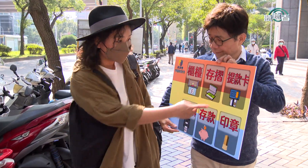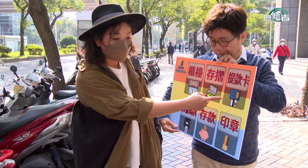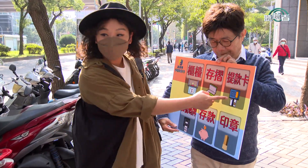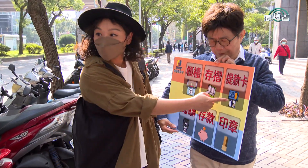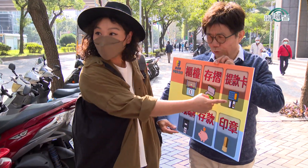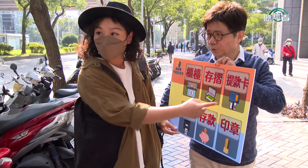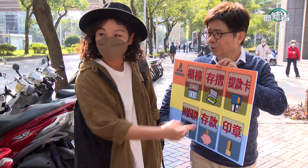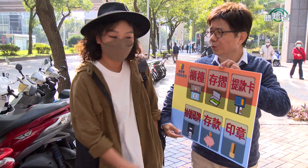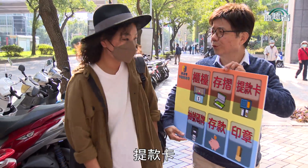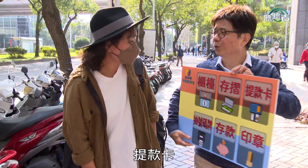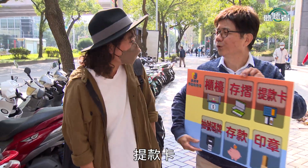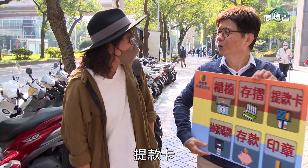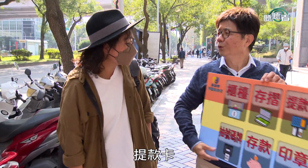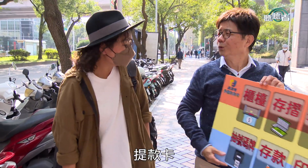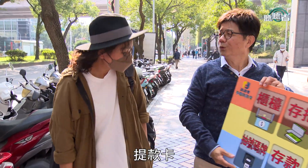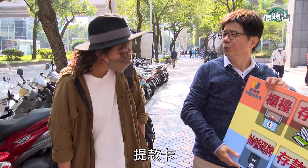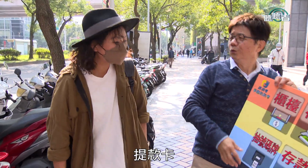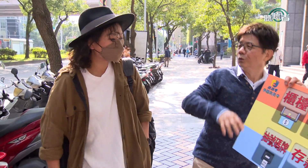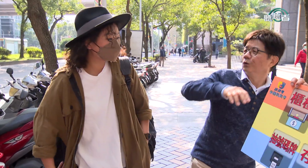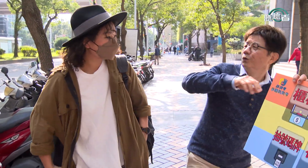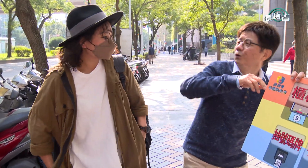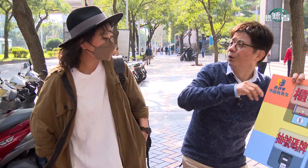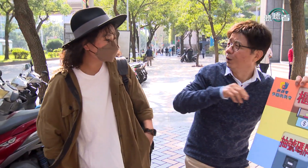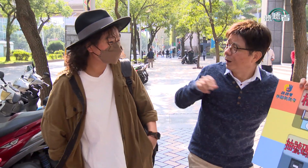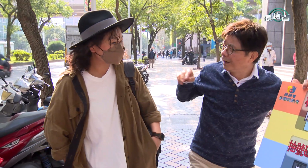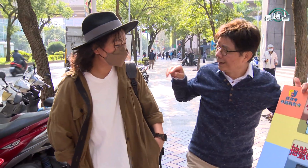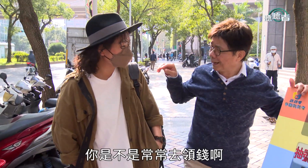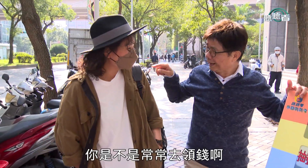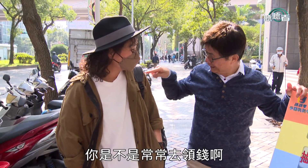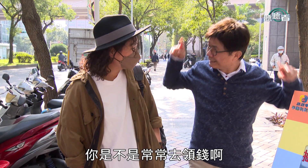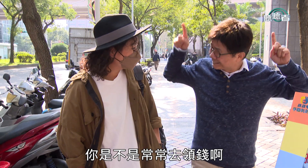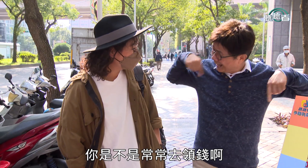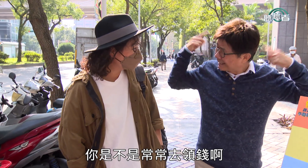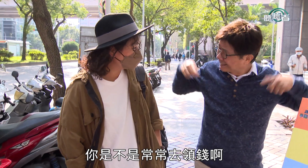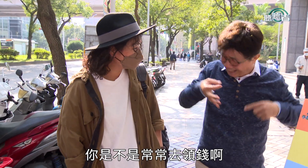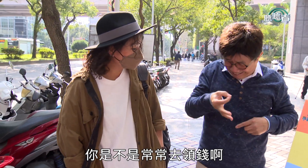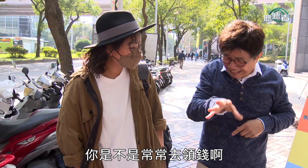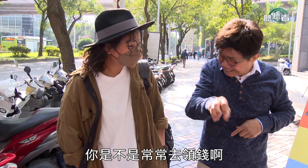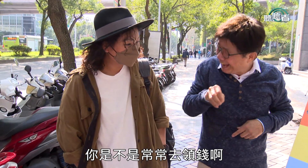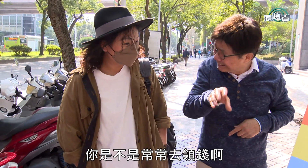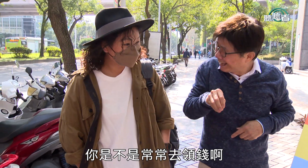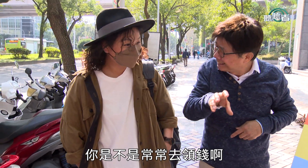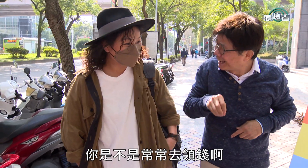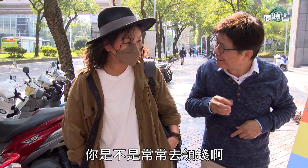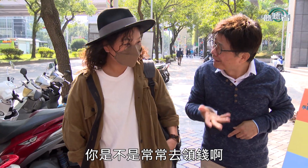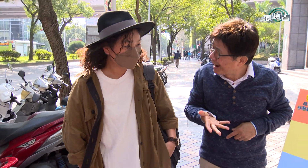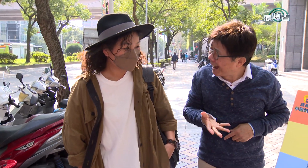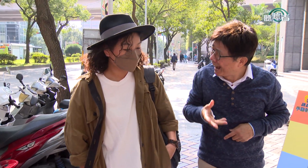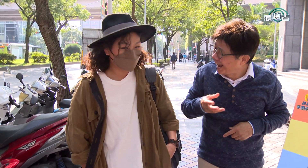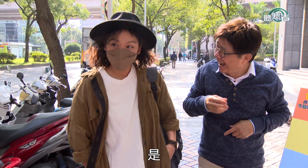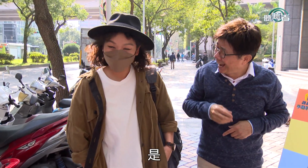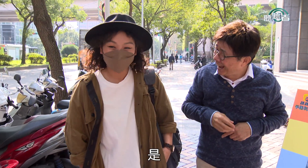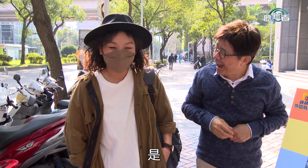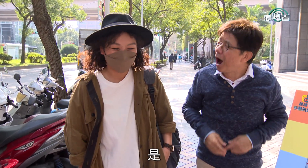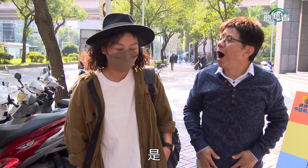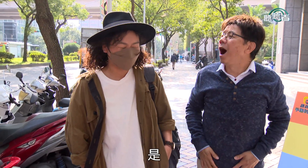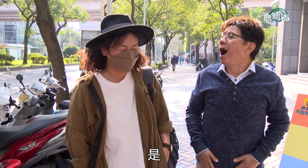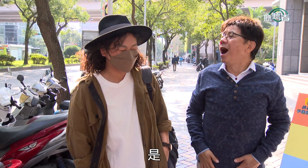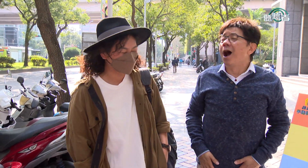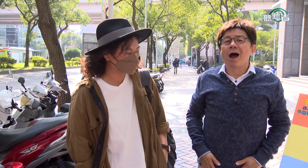哎哎哎提款卡哇你是不是常常去领钱呢提款哦哦